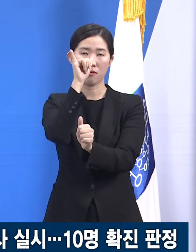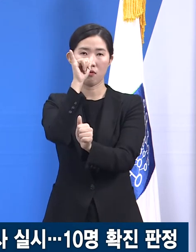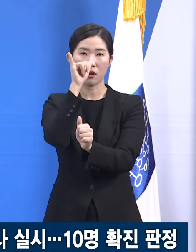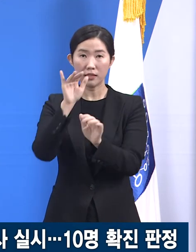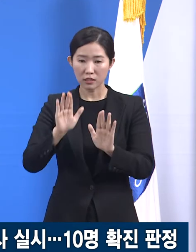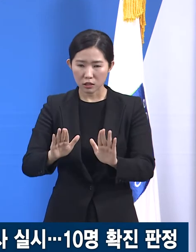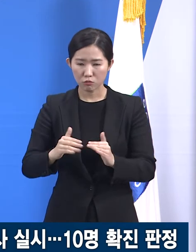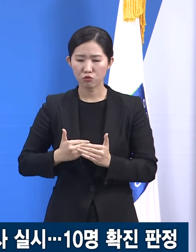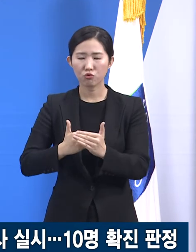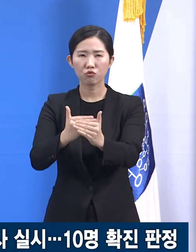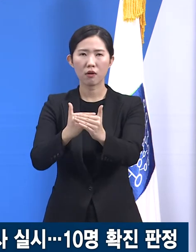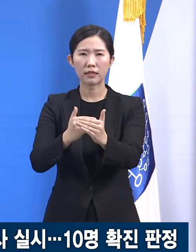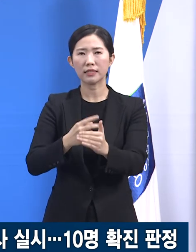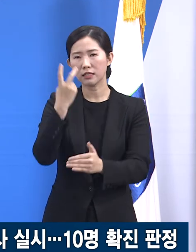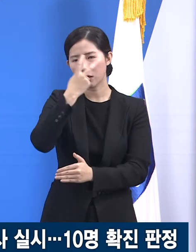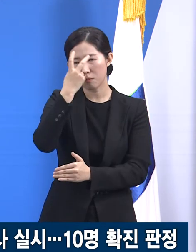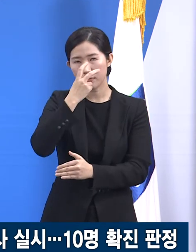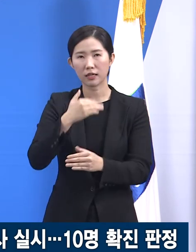진행 중입니다.